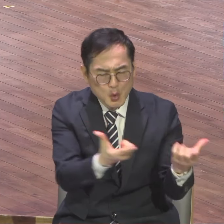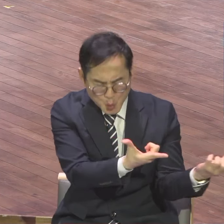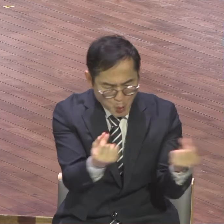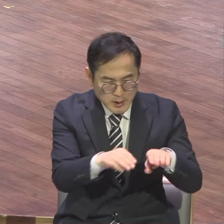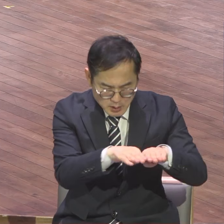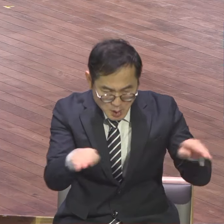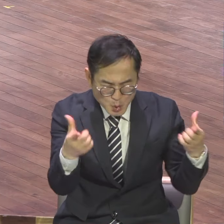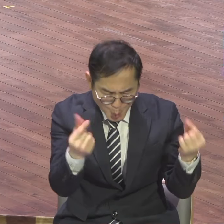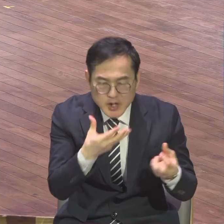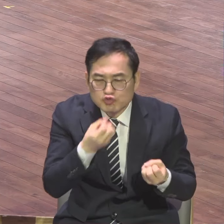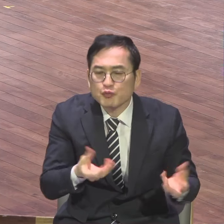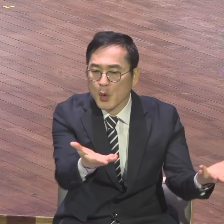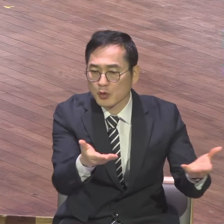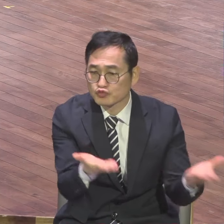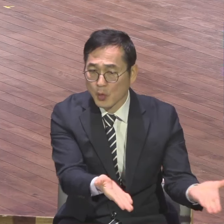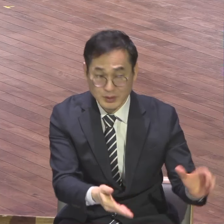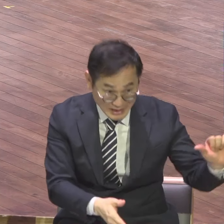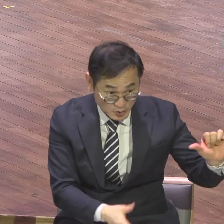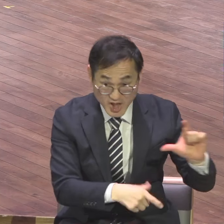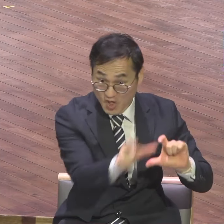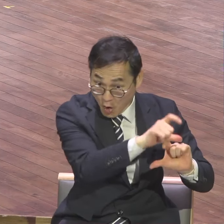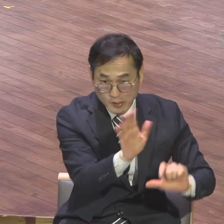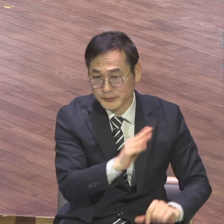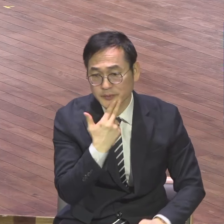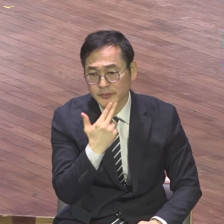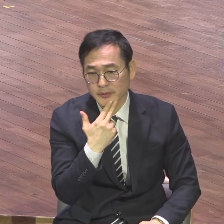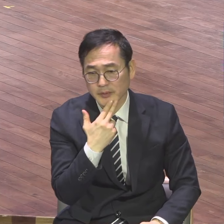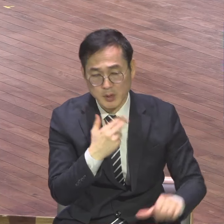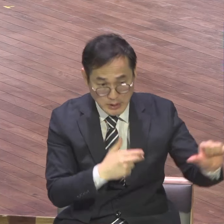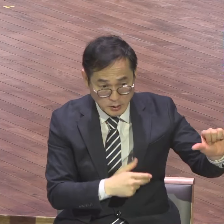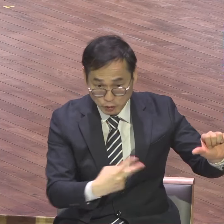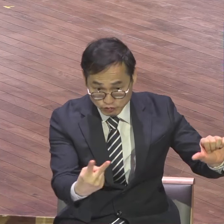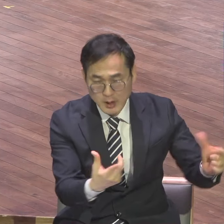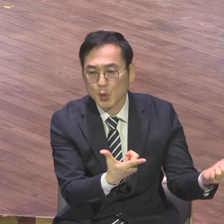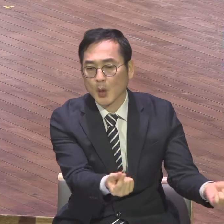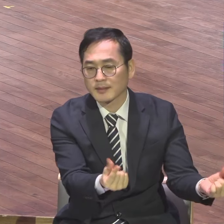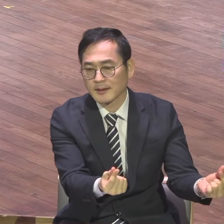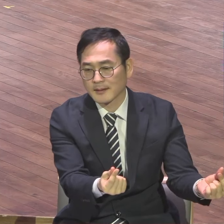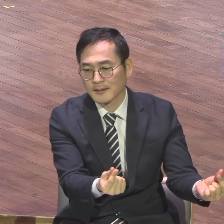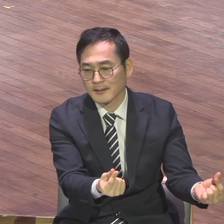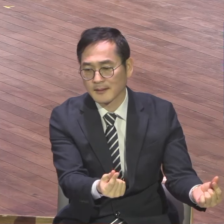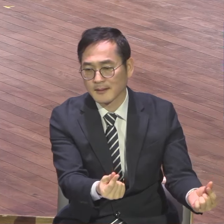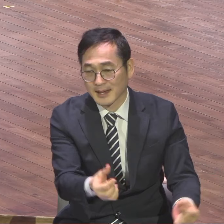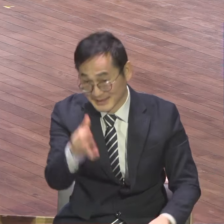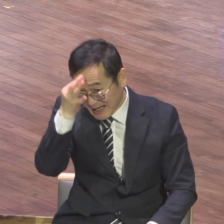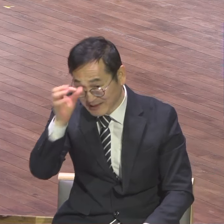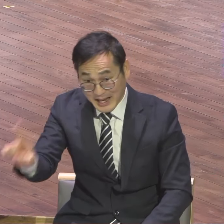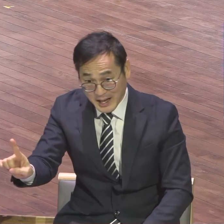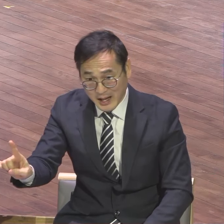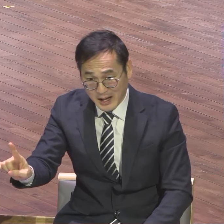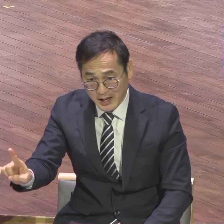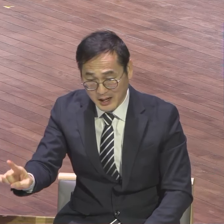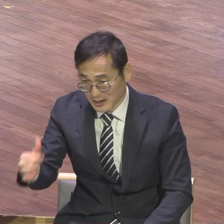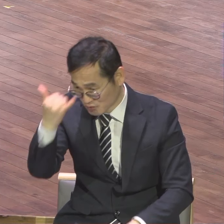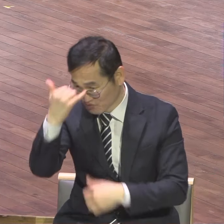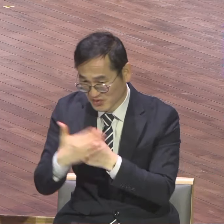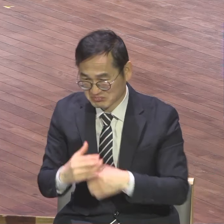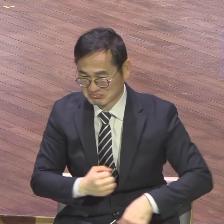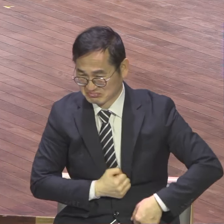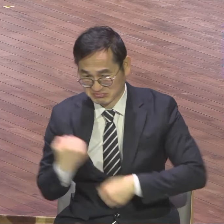똑같이 축복했어요 어떤 직분을 맡았던지 간에 하나님 앞에 충성스럽게 오시는 그 직상급을